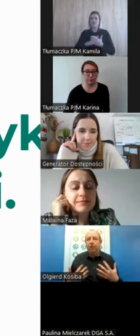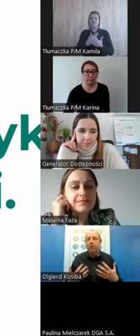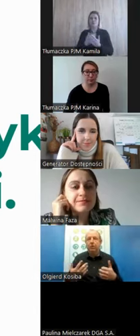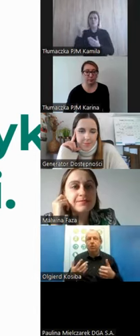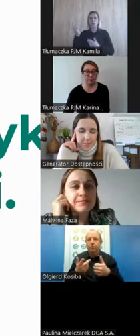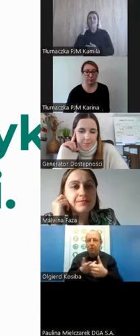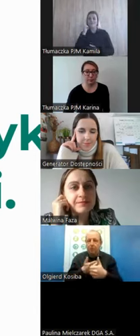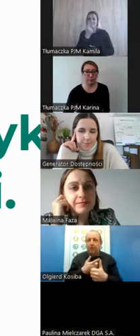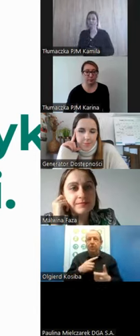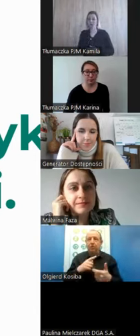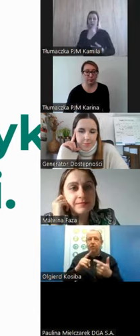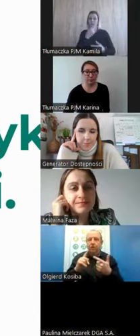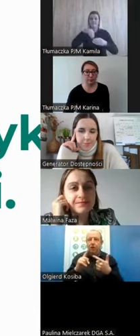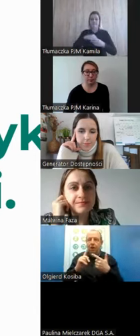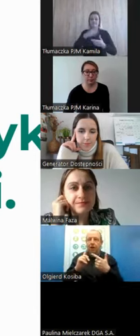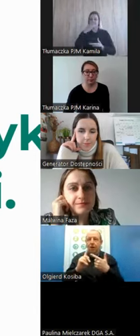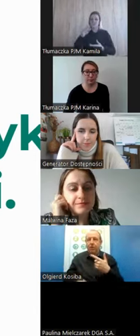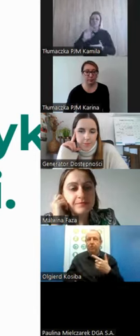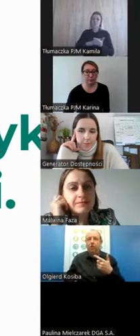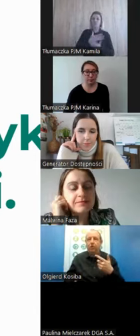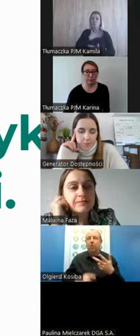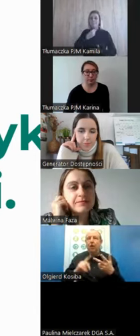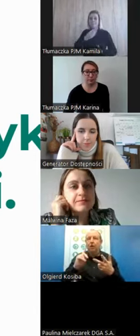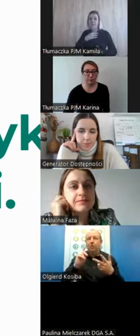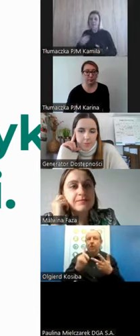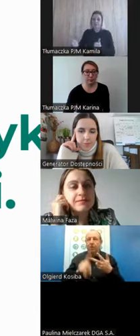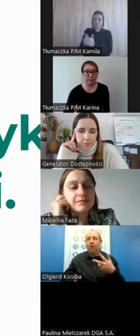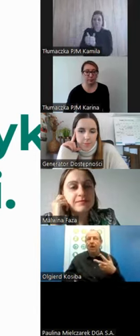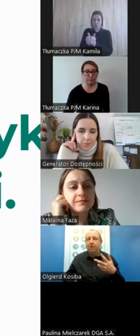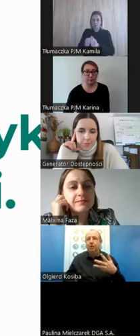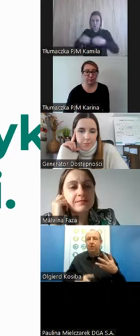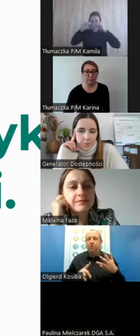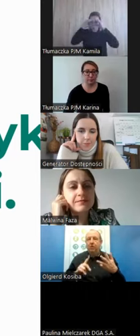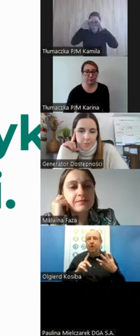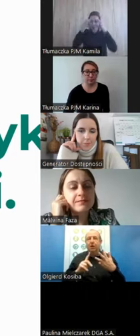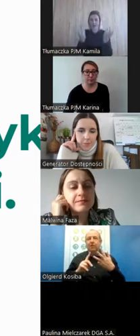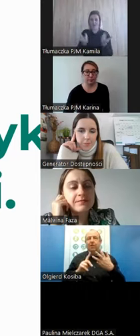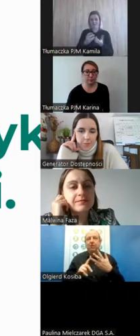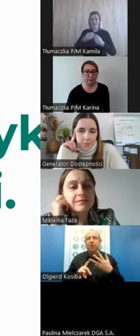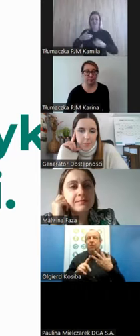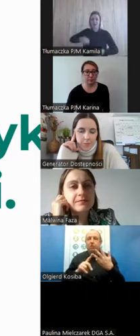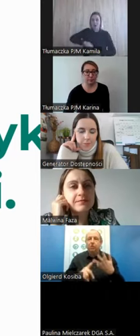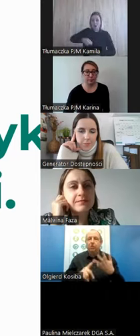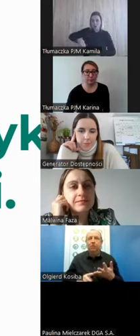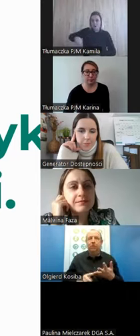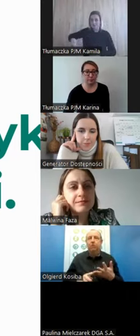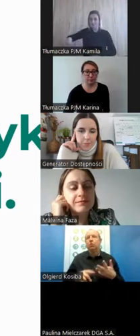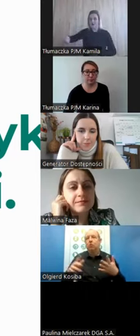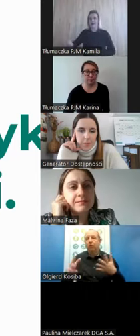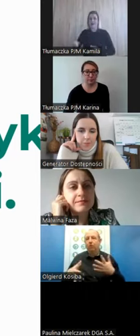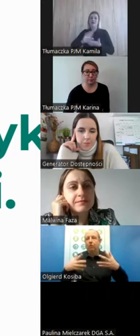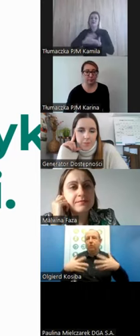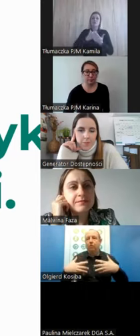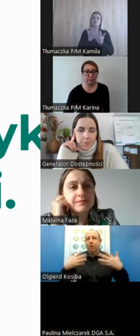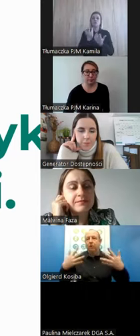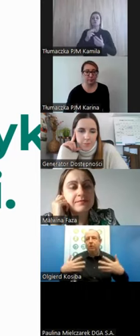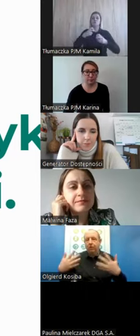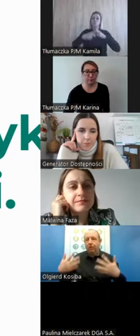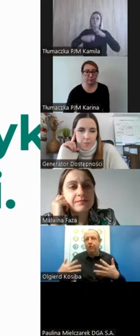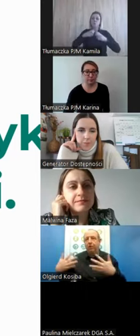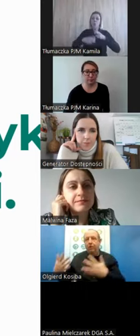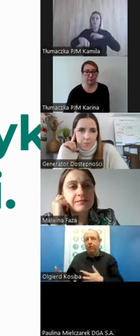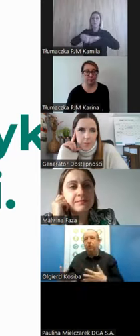niewidzącą, no to może mieć psa przewodnika, ciemne okulary, białą laskę, osoba z niepełnosprawnością ruchową, no to